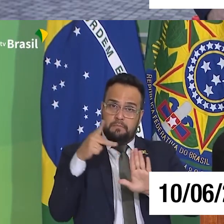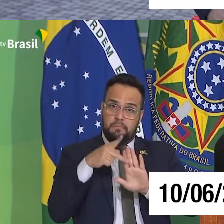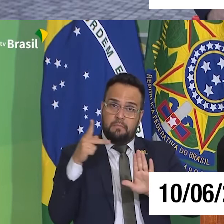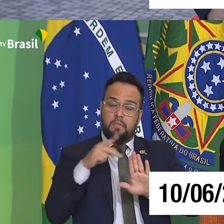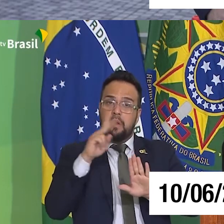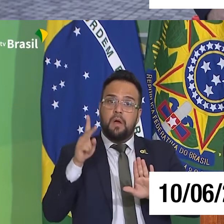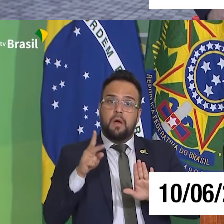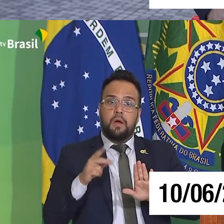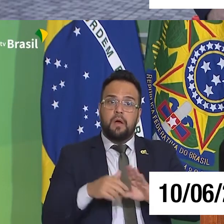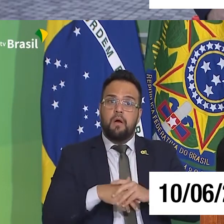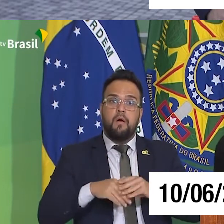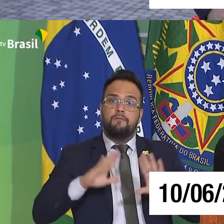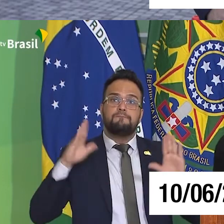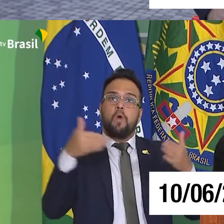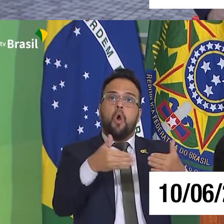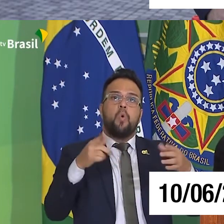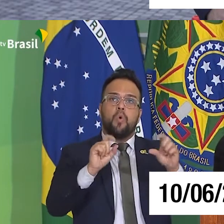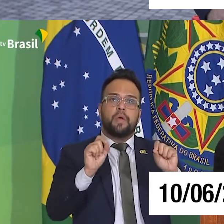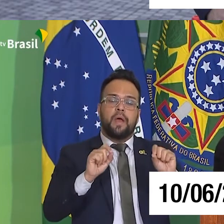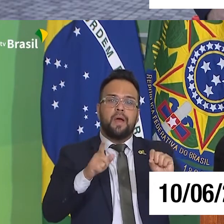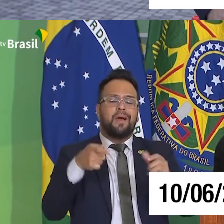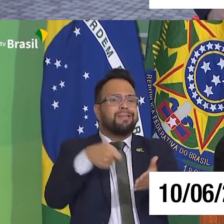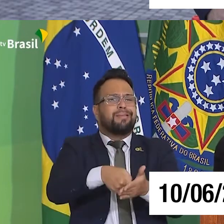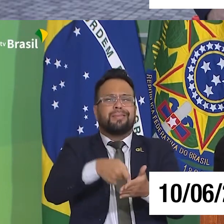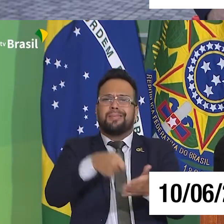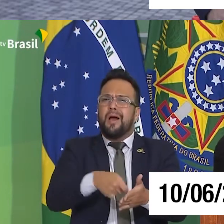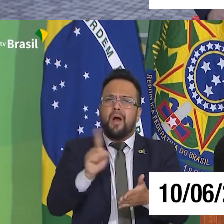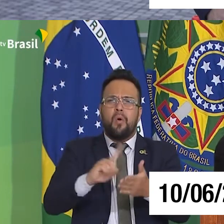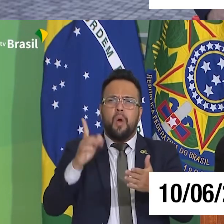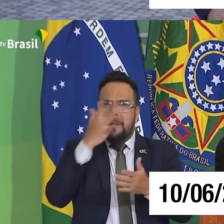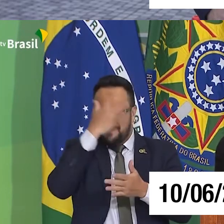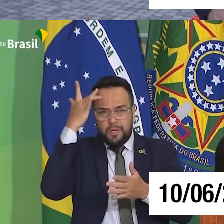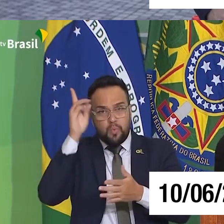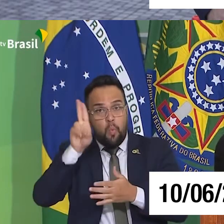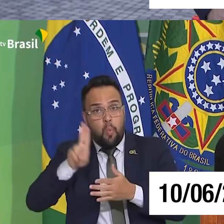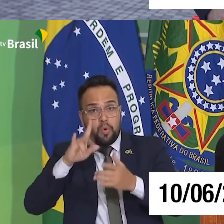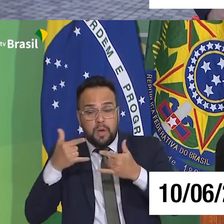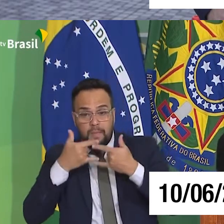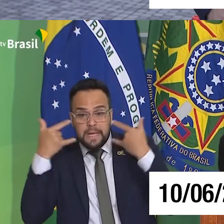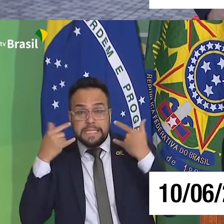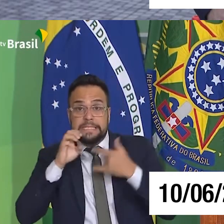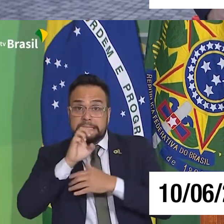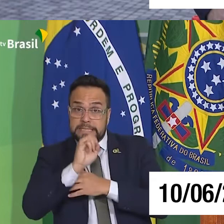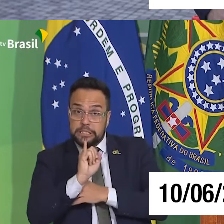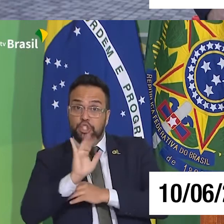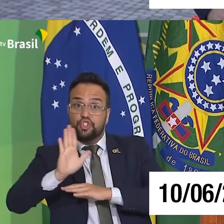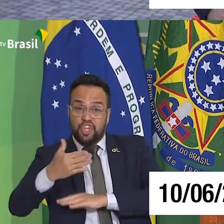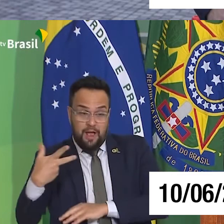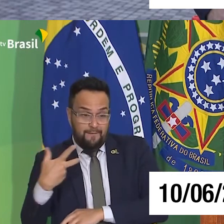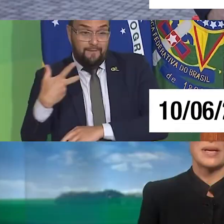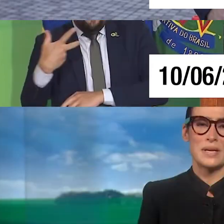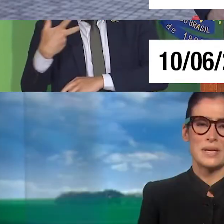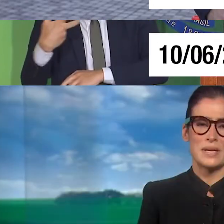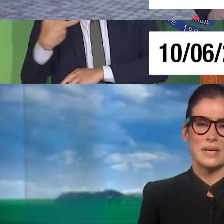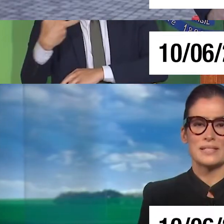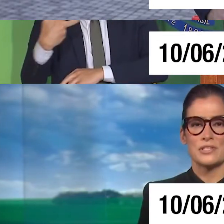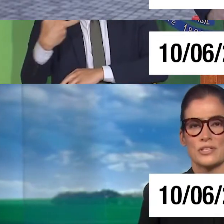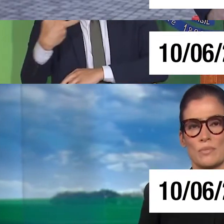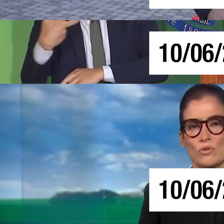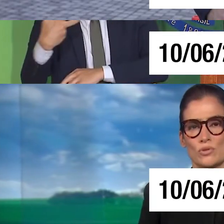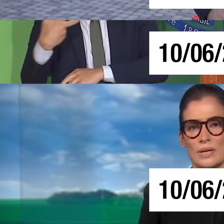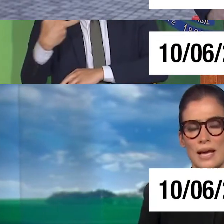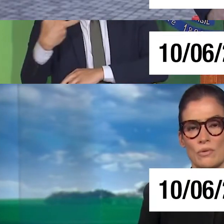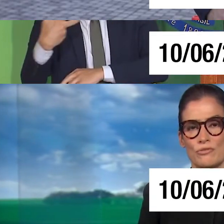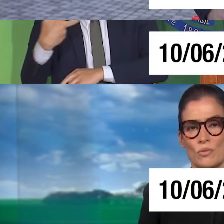desobrigar o uso de máscara por parte daqueles que estejam vacinados ou que já foram contaminados. O